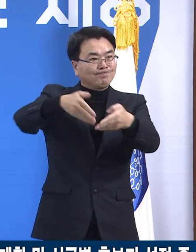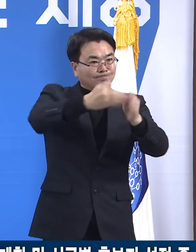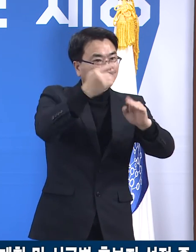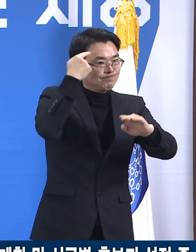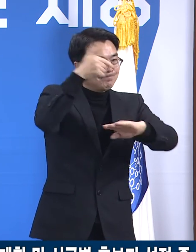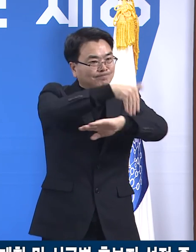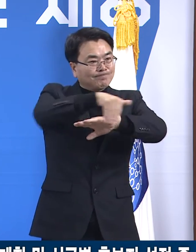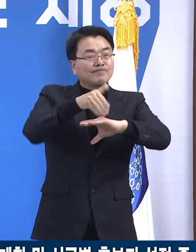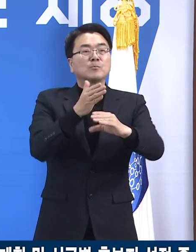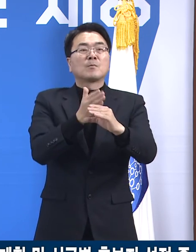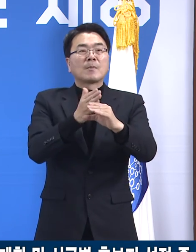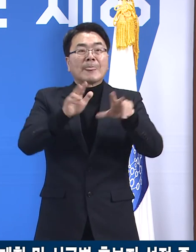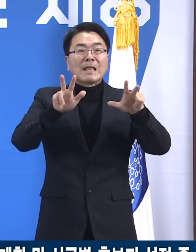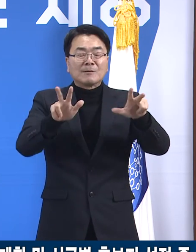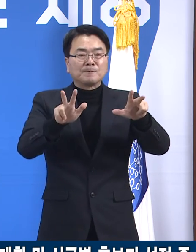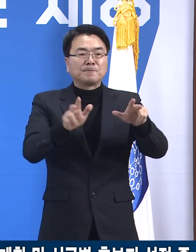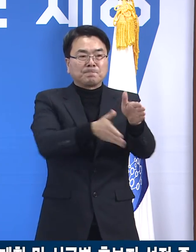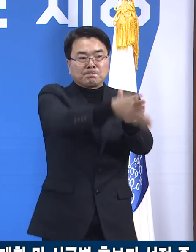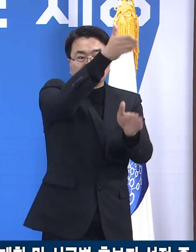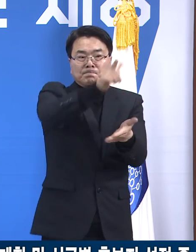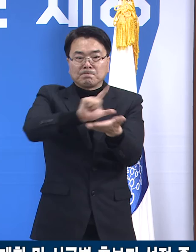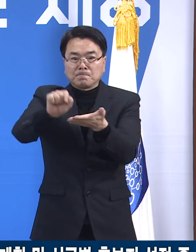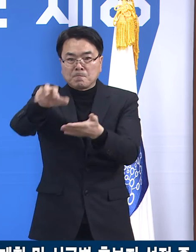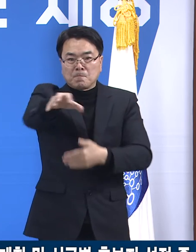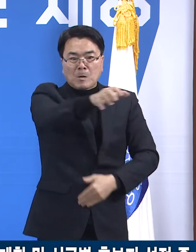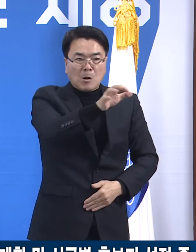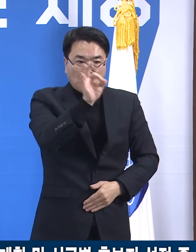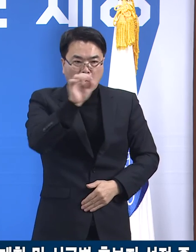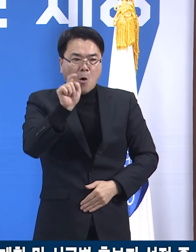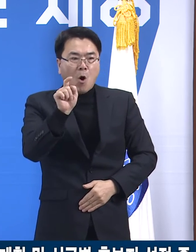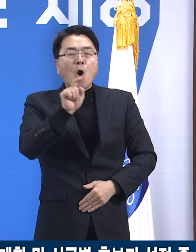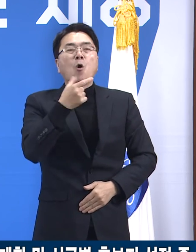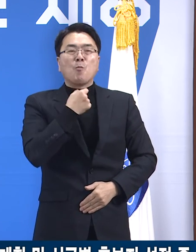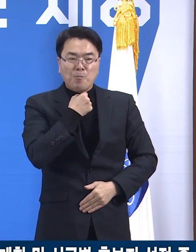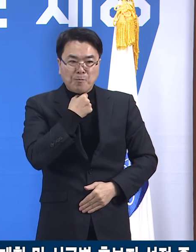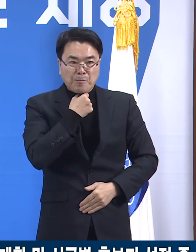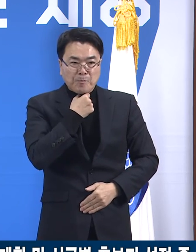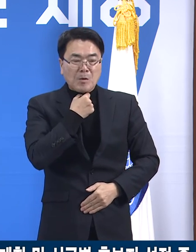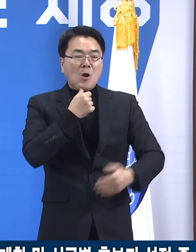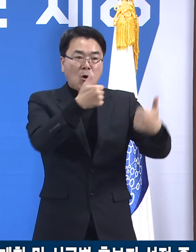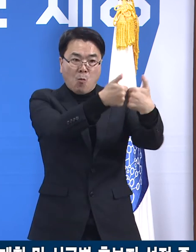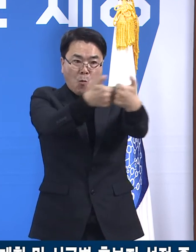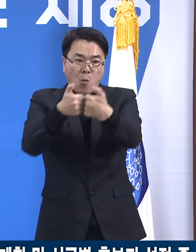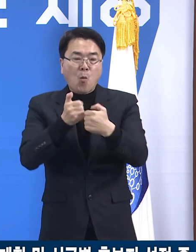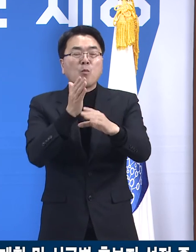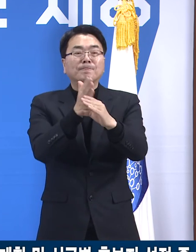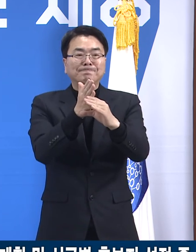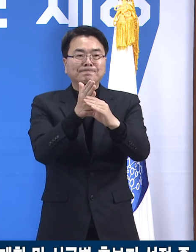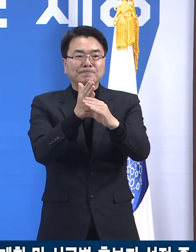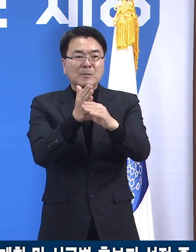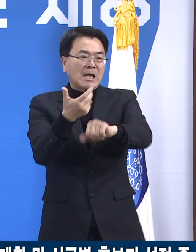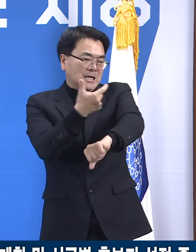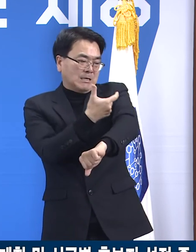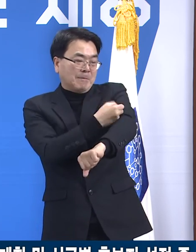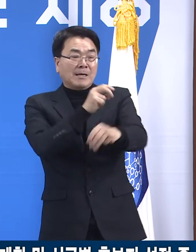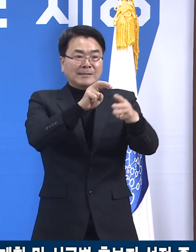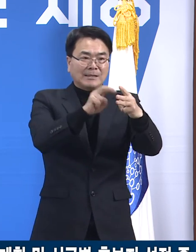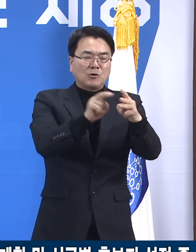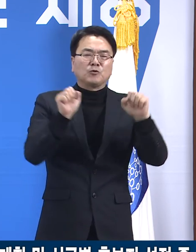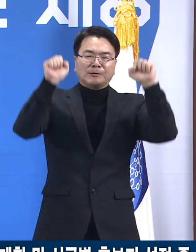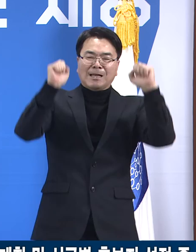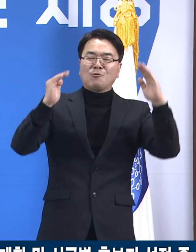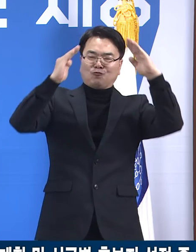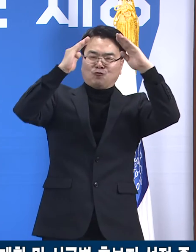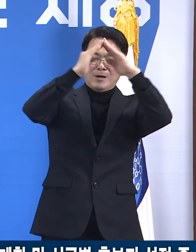계획입니다. 현재 시군별로 후보지 선정 과정에 있습니다. 접종센터는 체육관이나